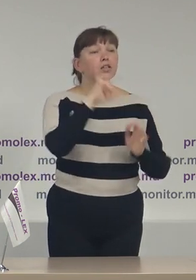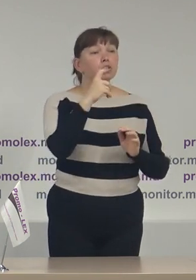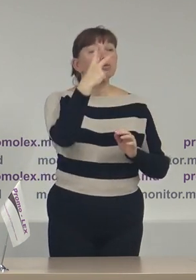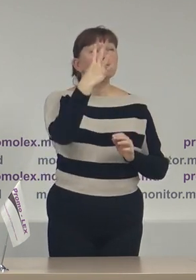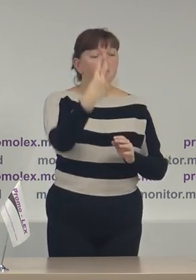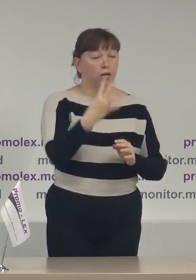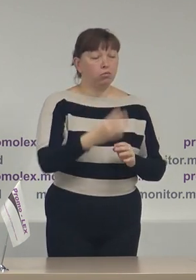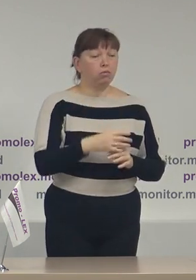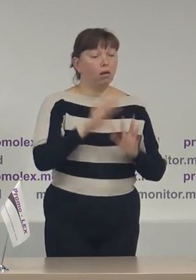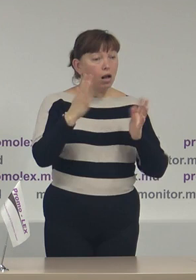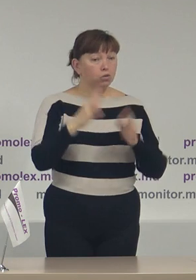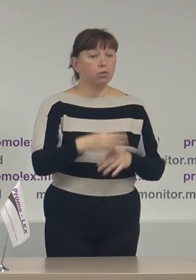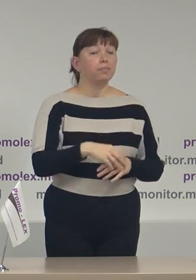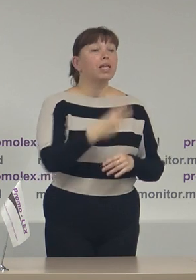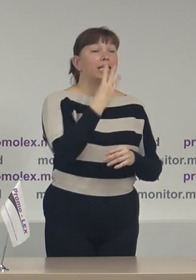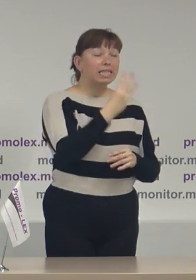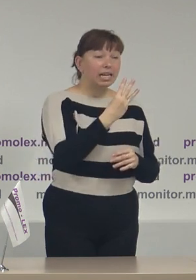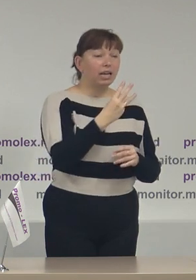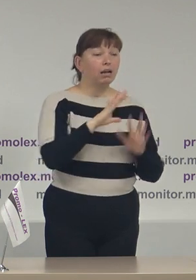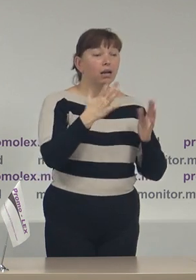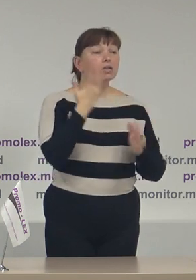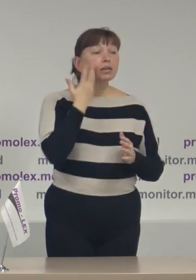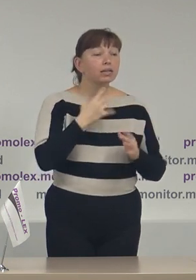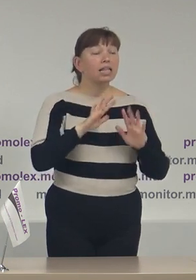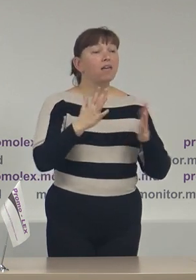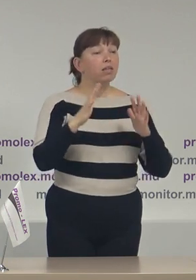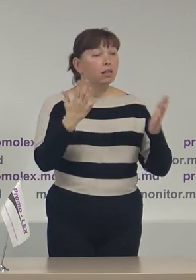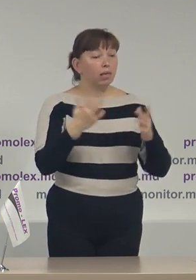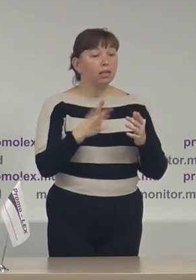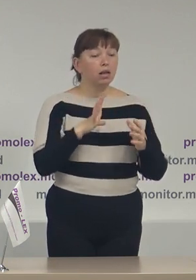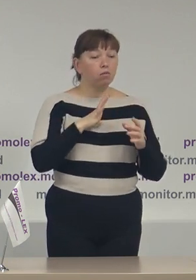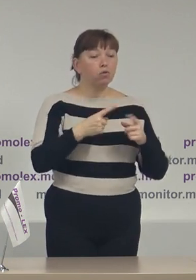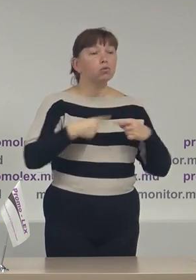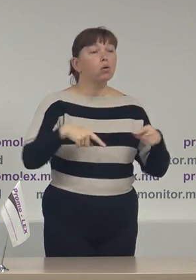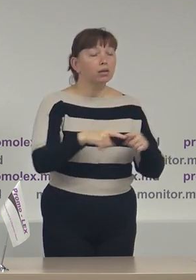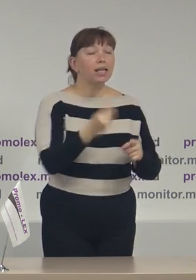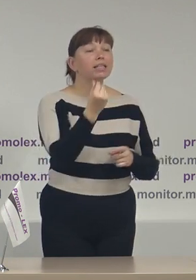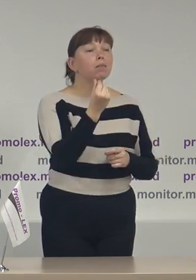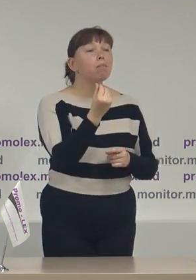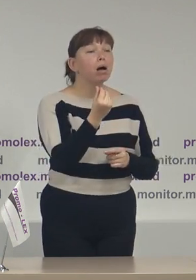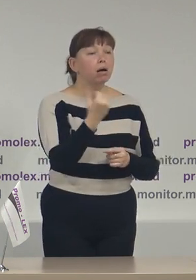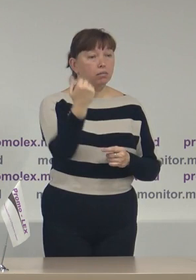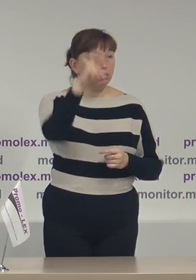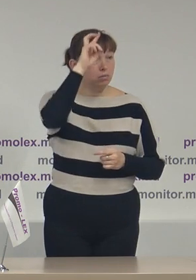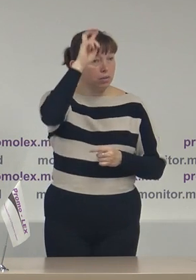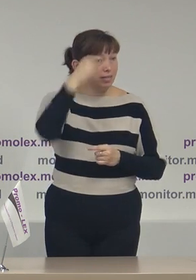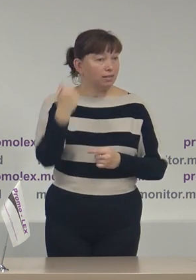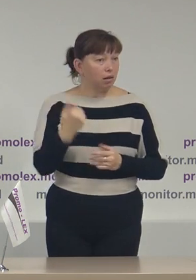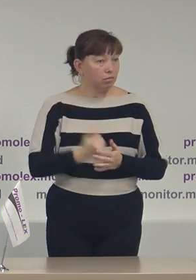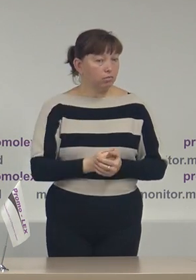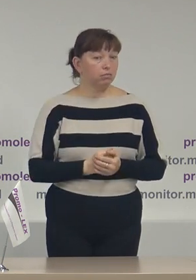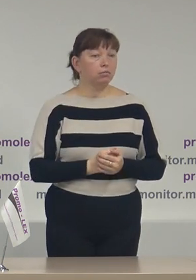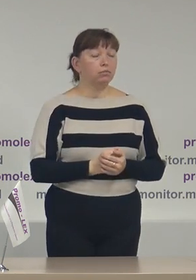3 cazuri în care evenimentele organizate din banii administrației publice locale